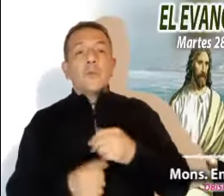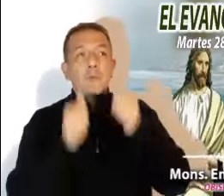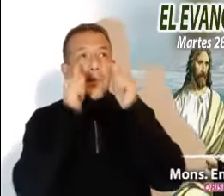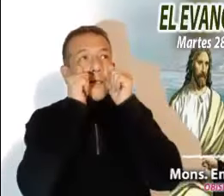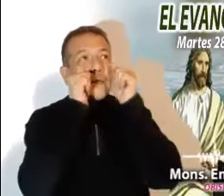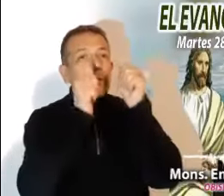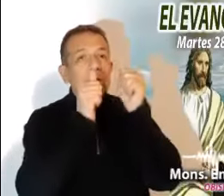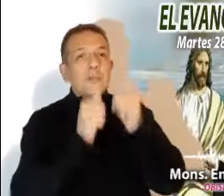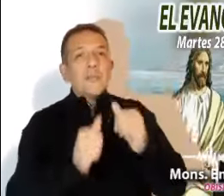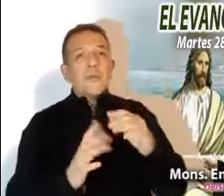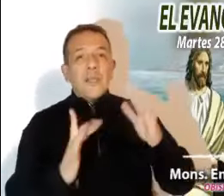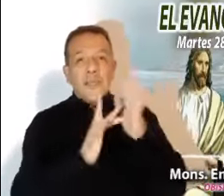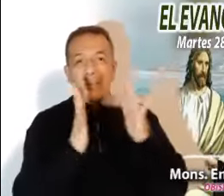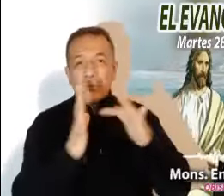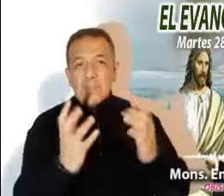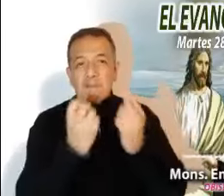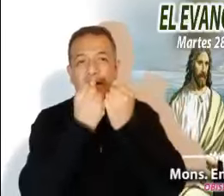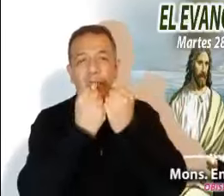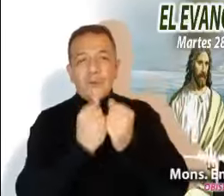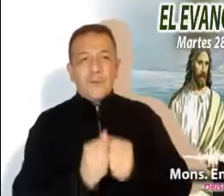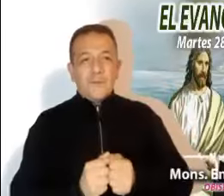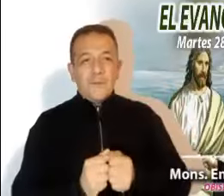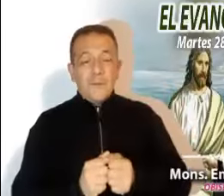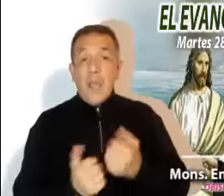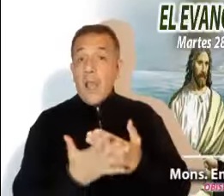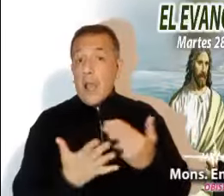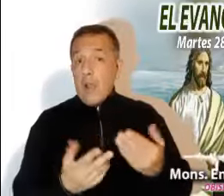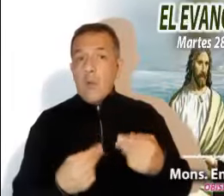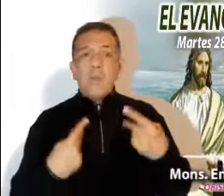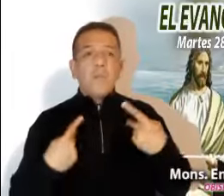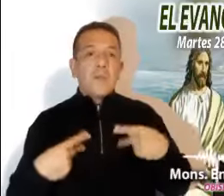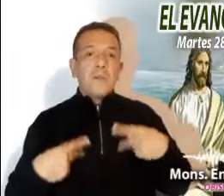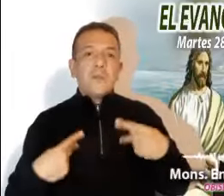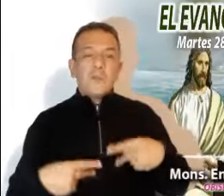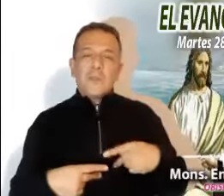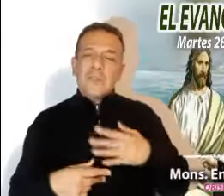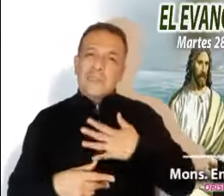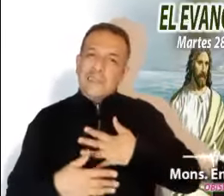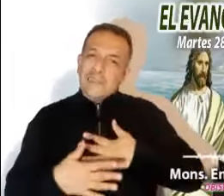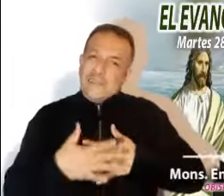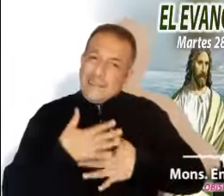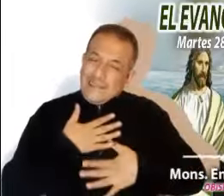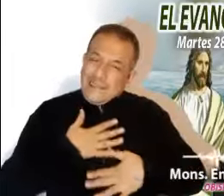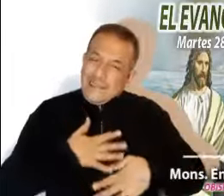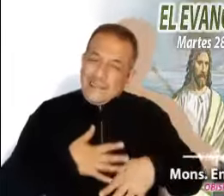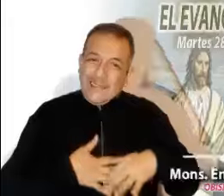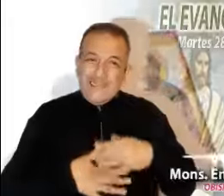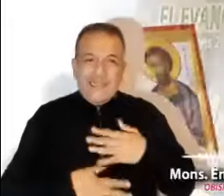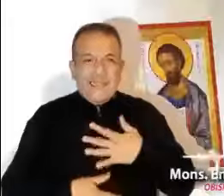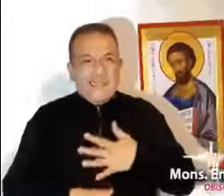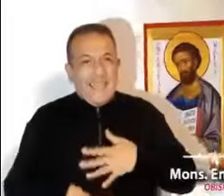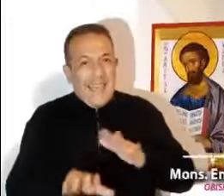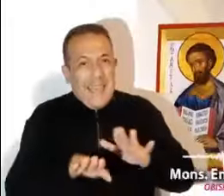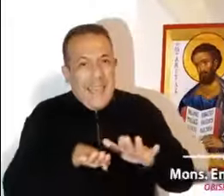Ahora, igual que en los primeros días, a muchos cristianos les pesa ese continuo